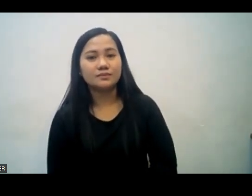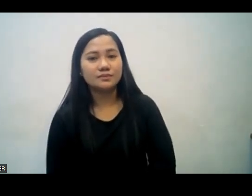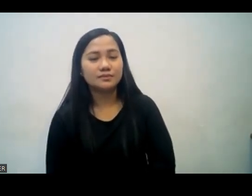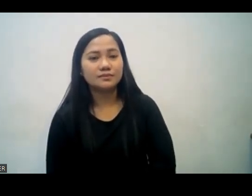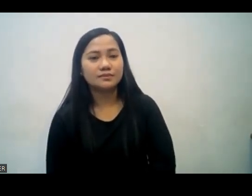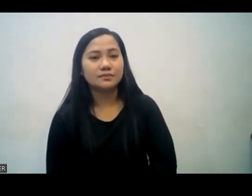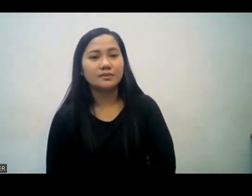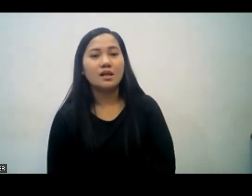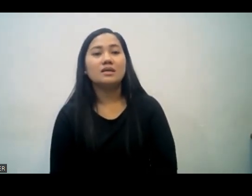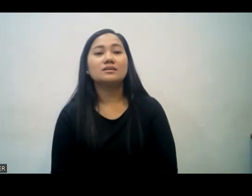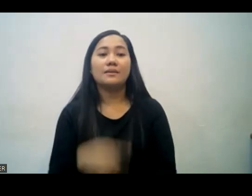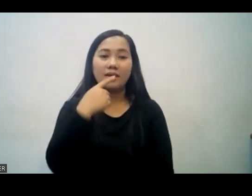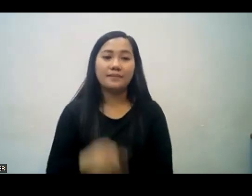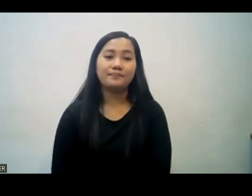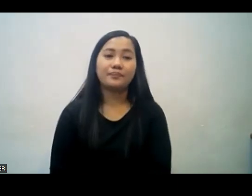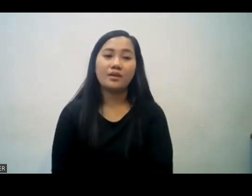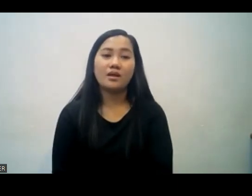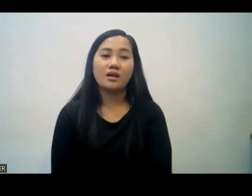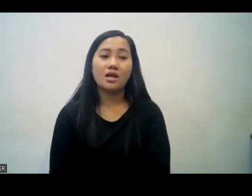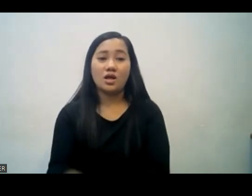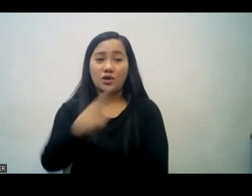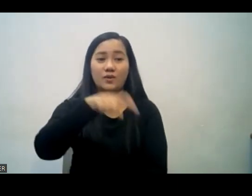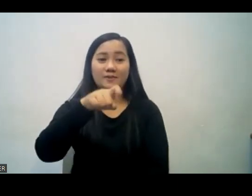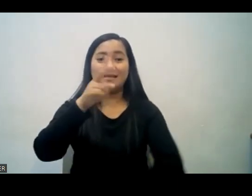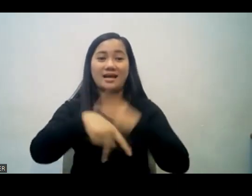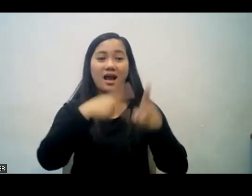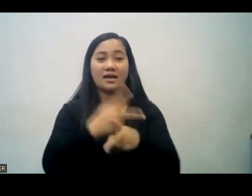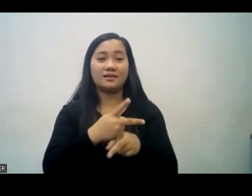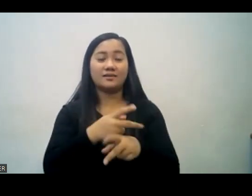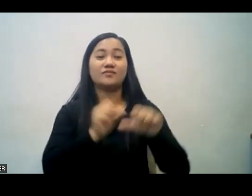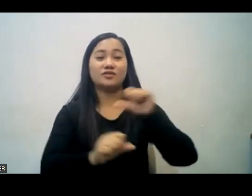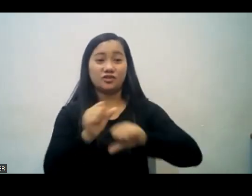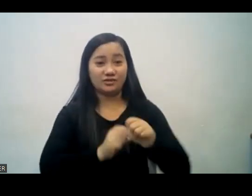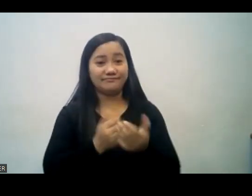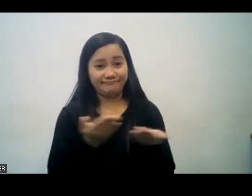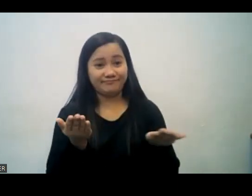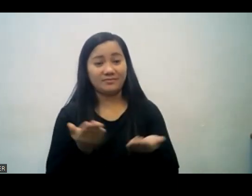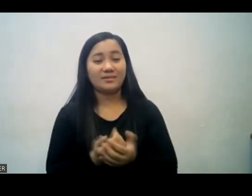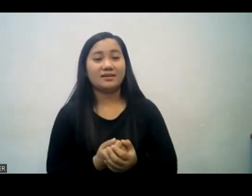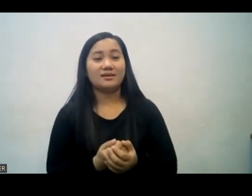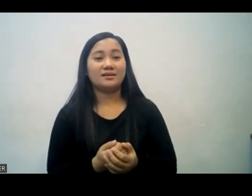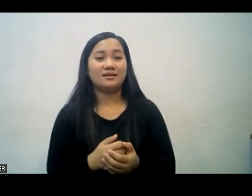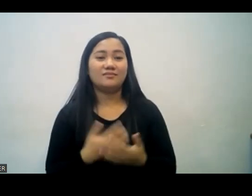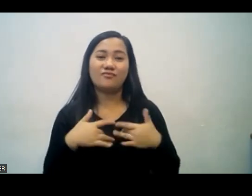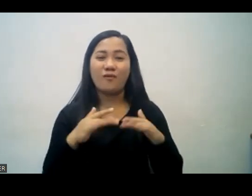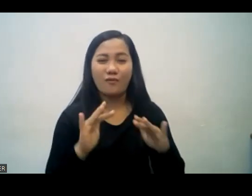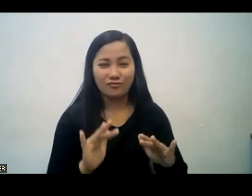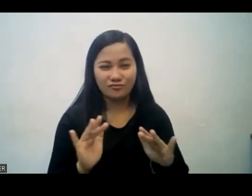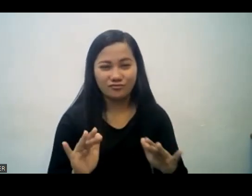Sabi po dito Epheso chapter 4 verse 32 At maging mabait kayo sa isa't isa mga mahabagin